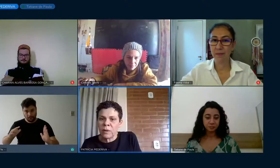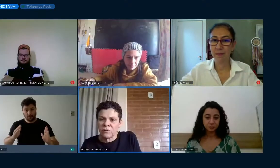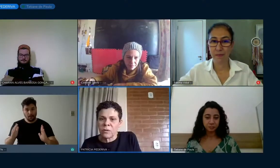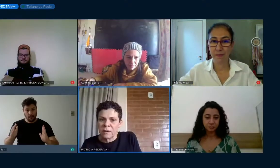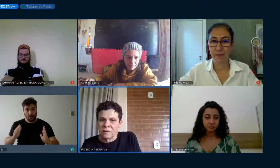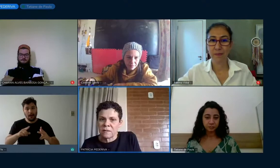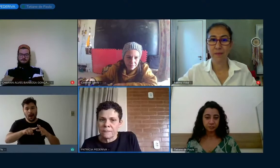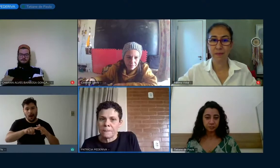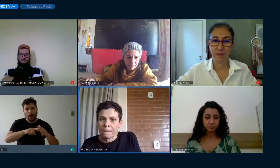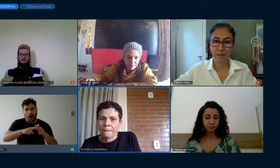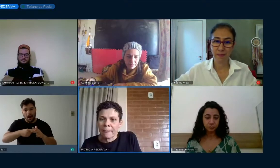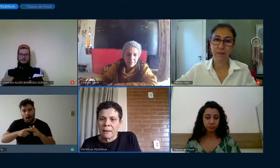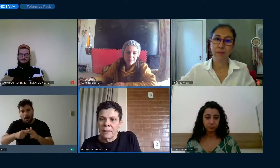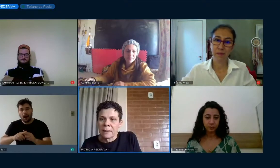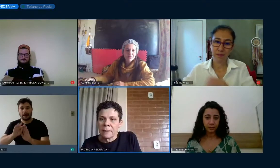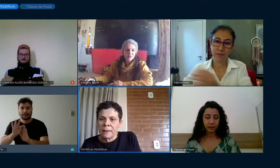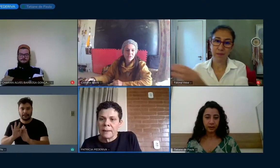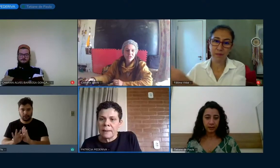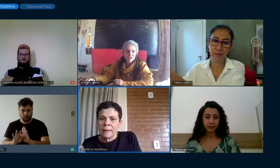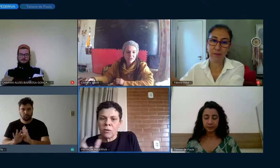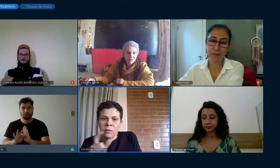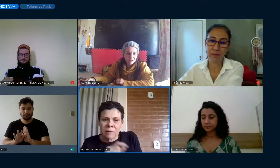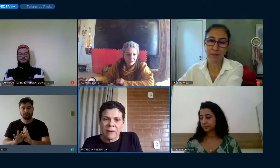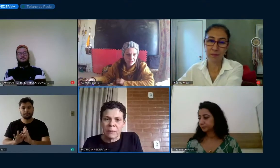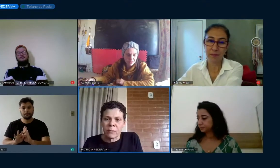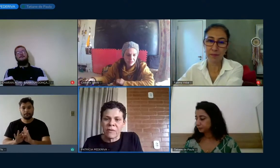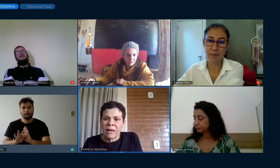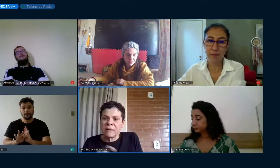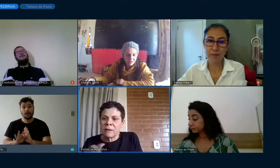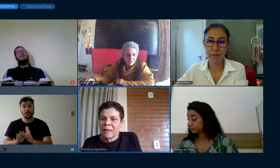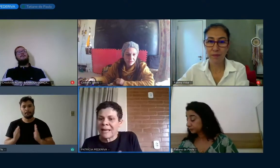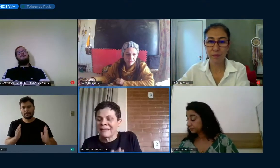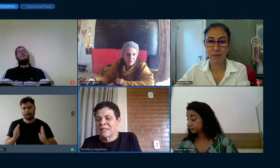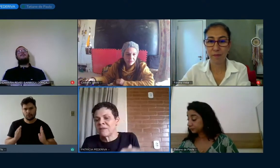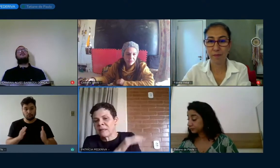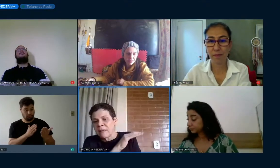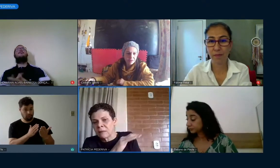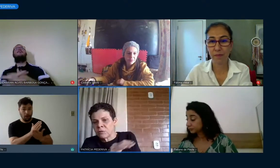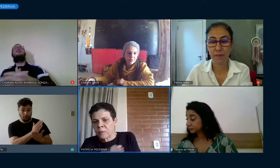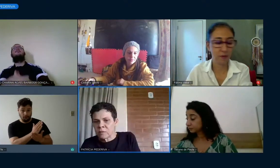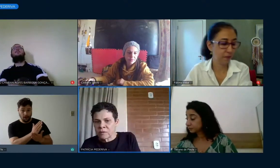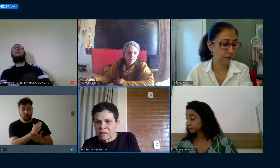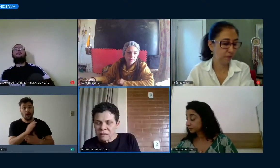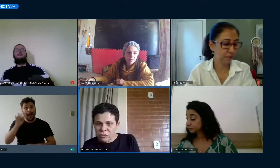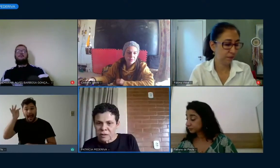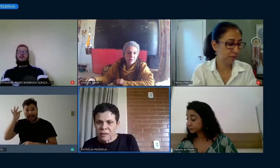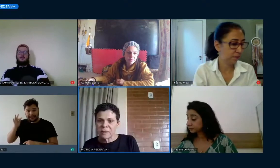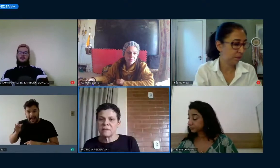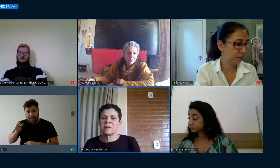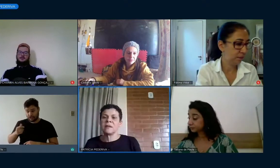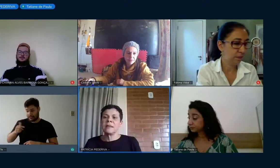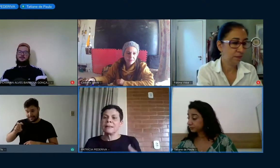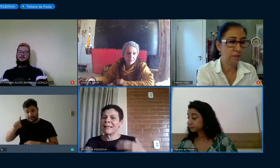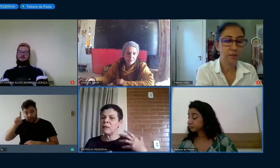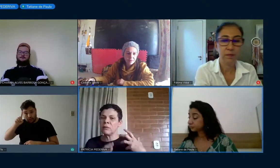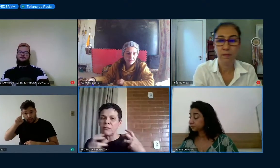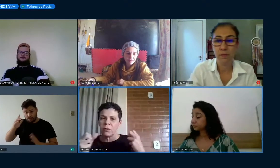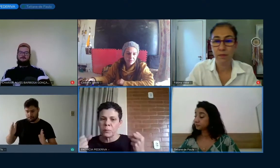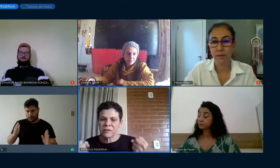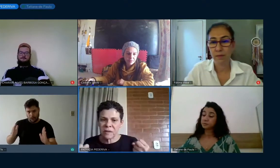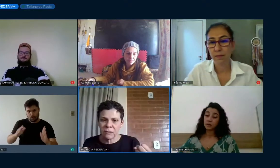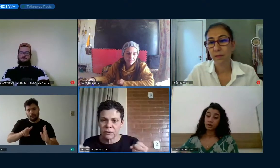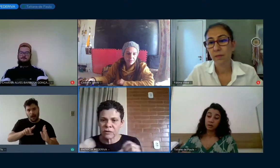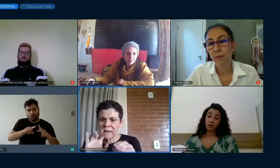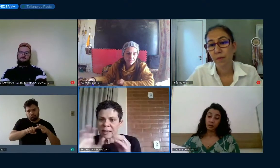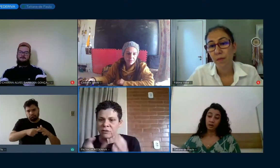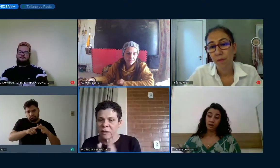essas reformulações é como o trabalho aprovado então a Tati vai trabalhar nos próximos 15 dias naquilo